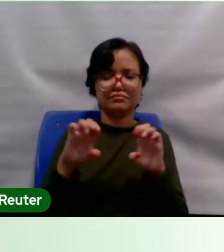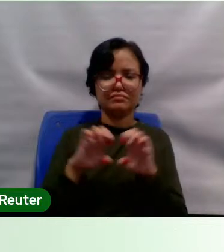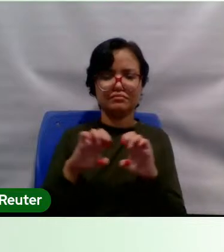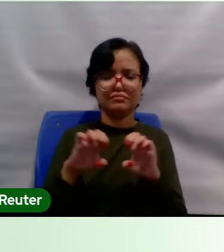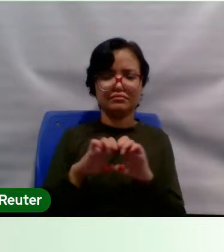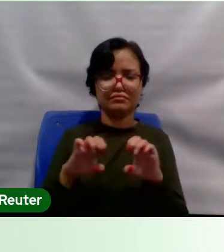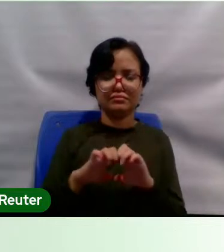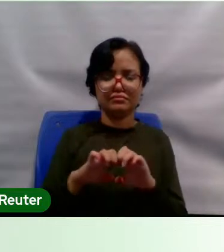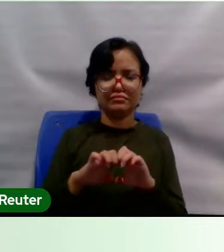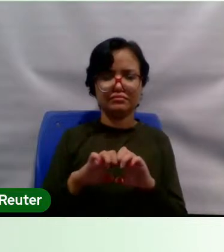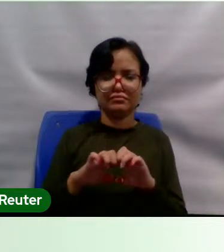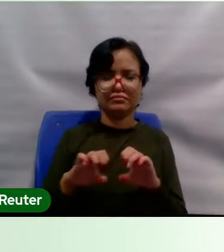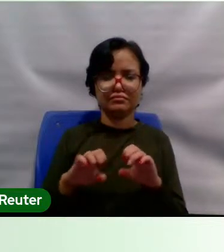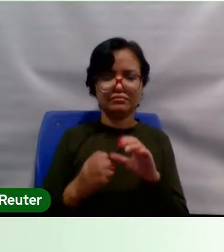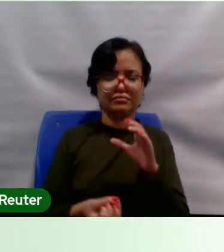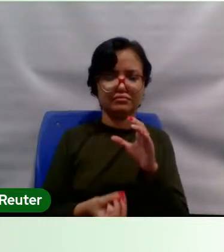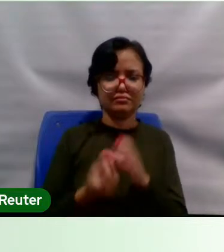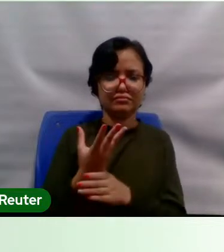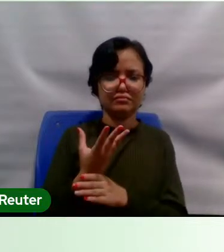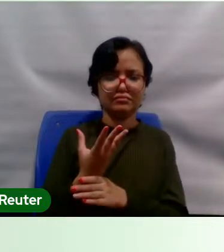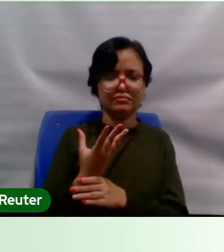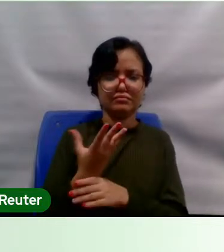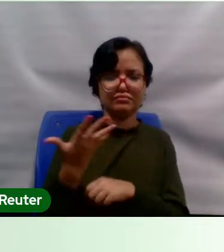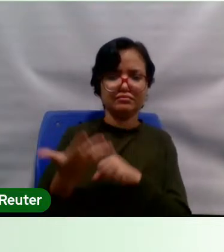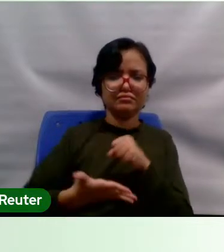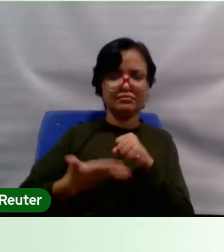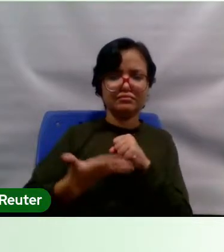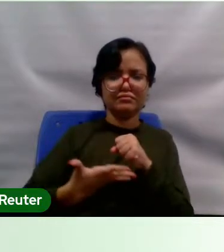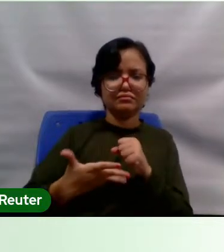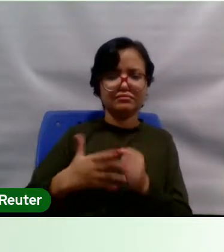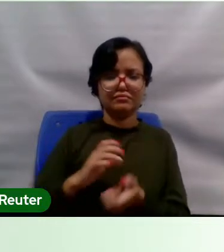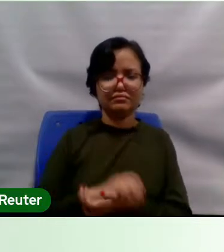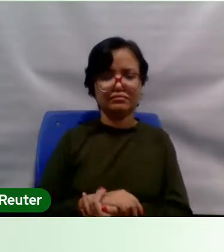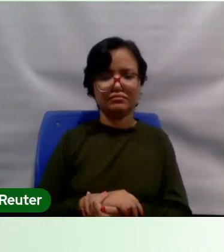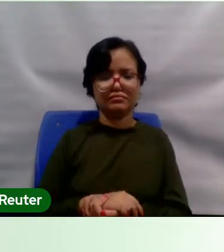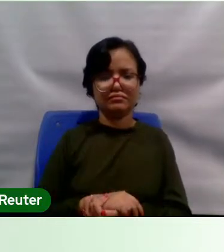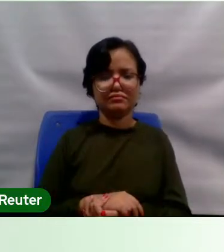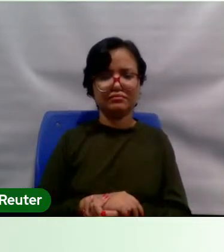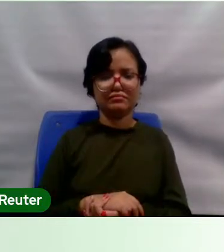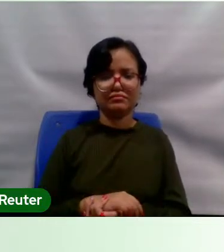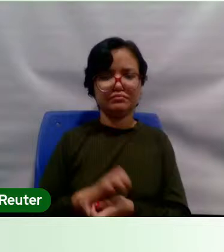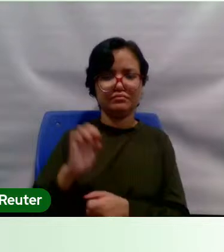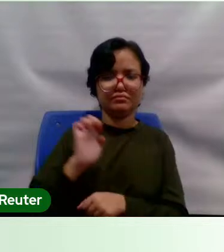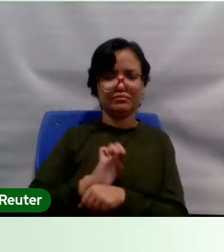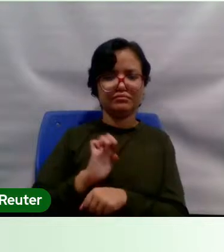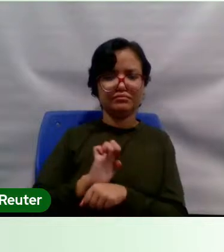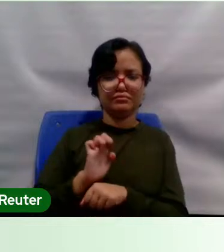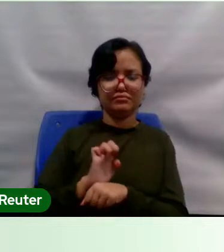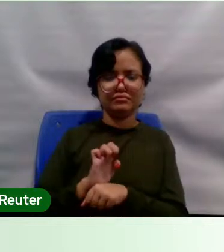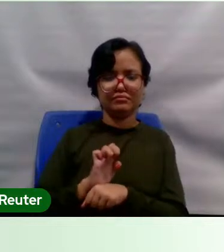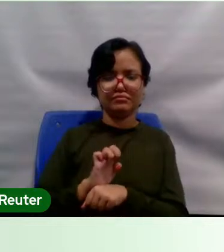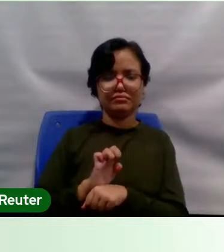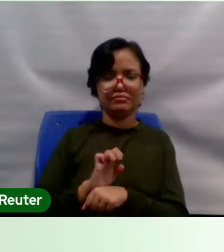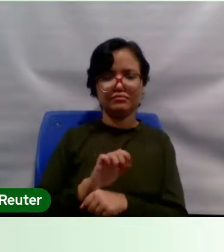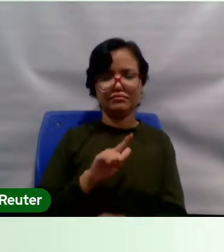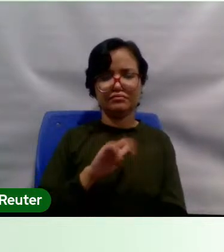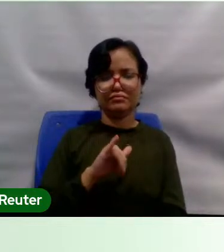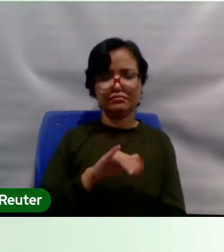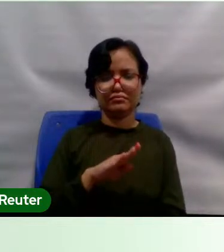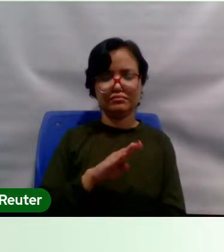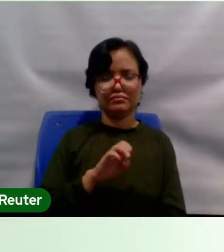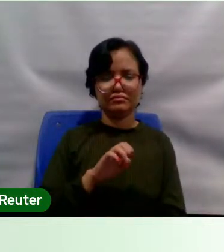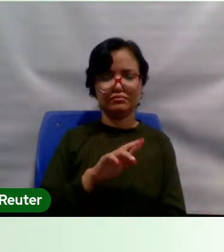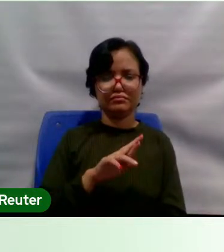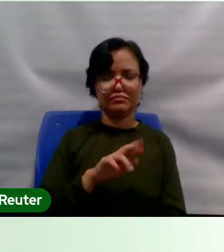construída com base no Estado liberal, de separação de poderes,